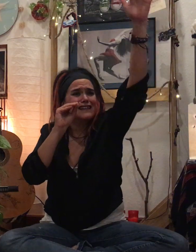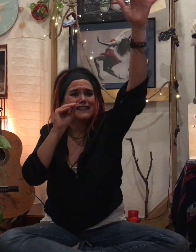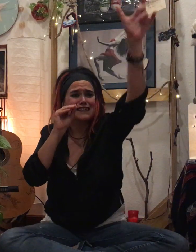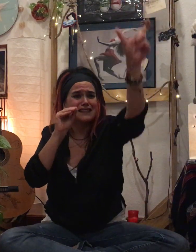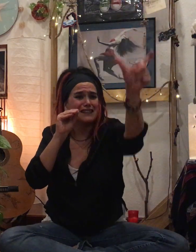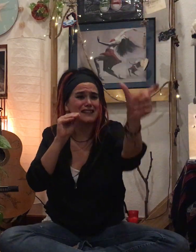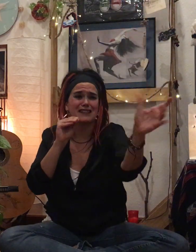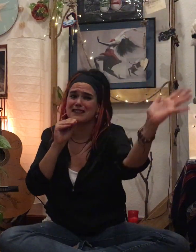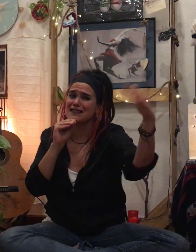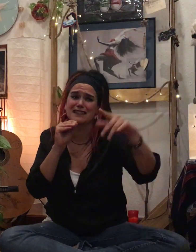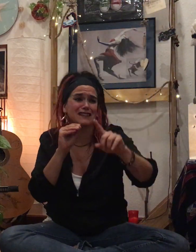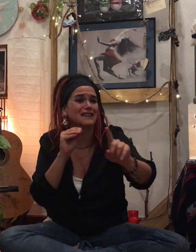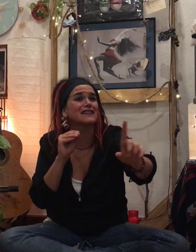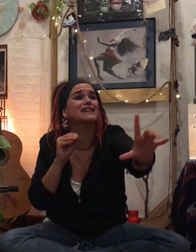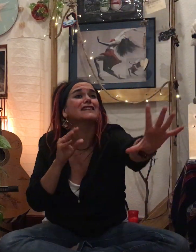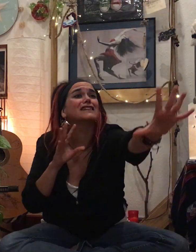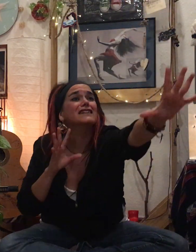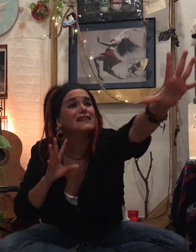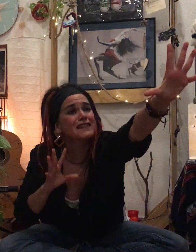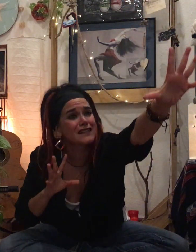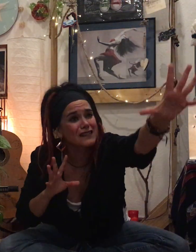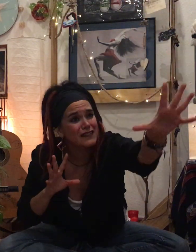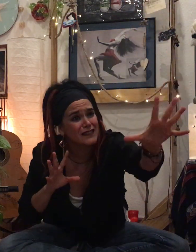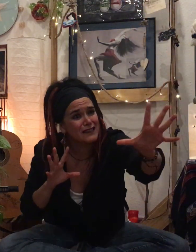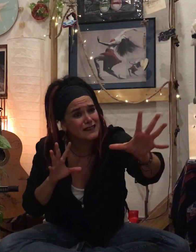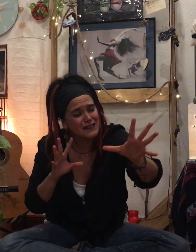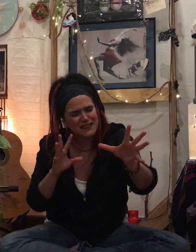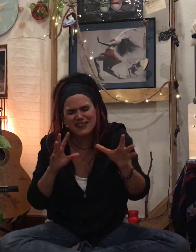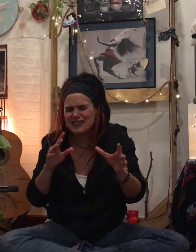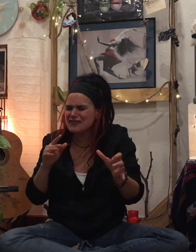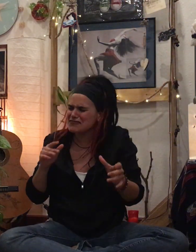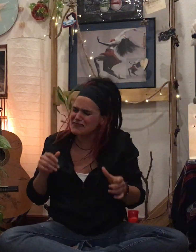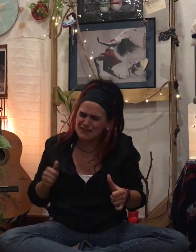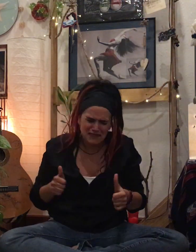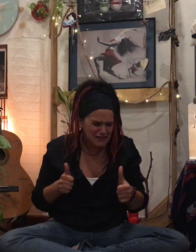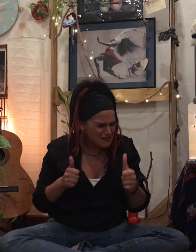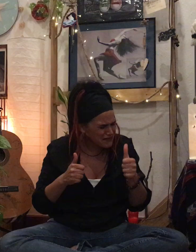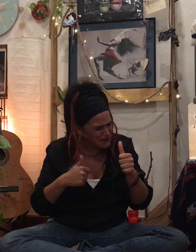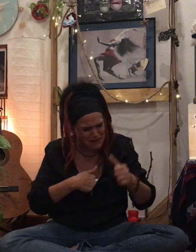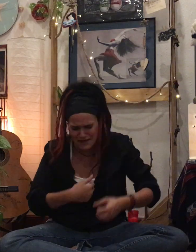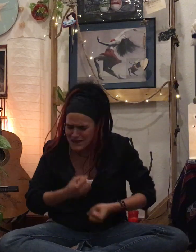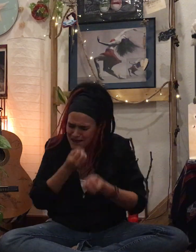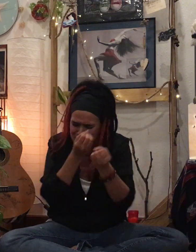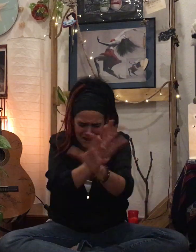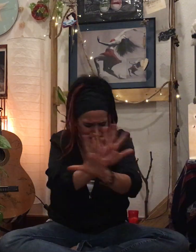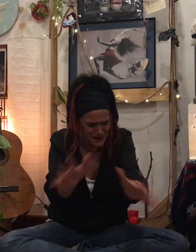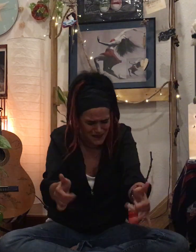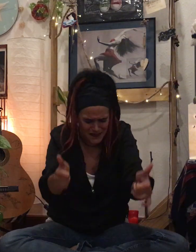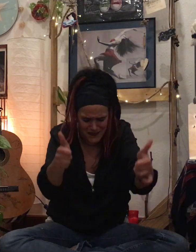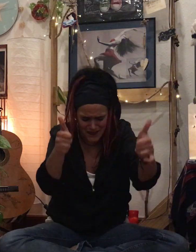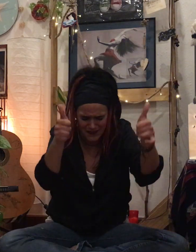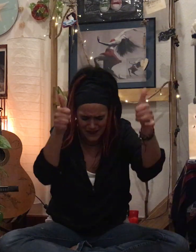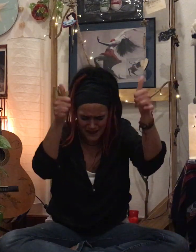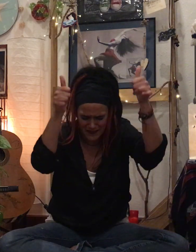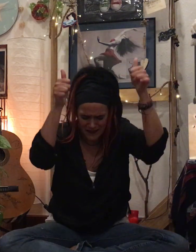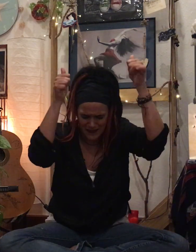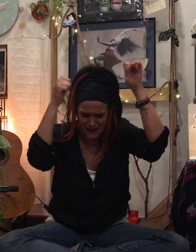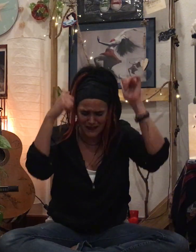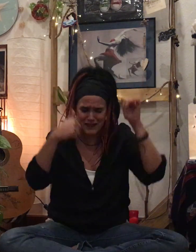Y nada más Y